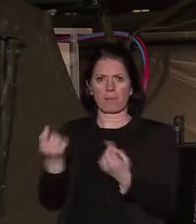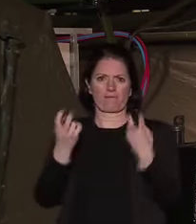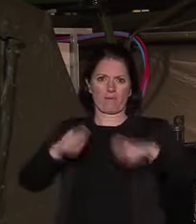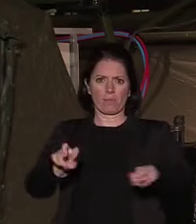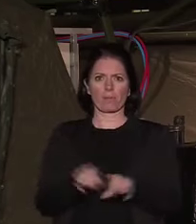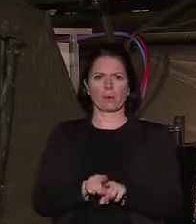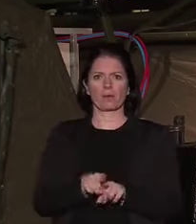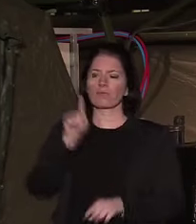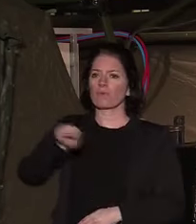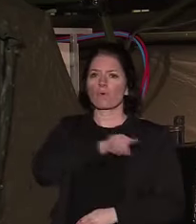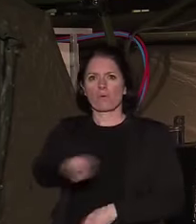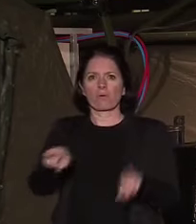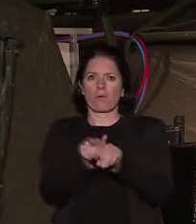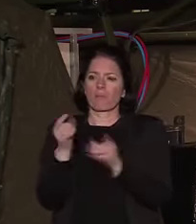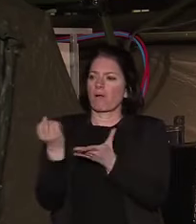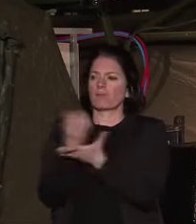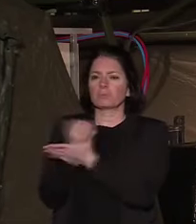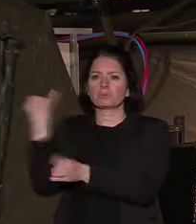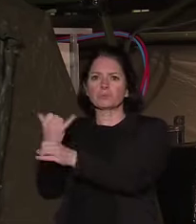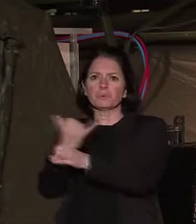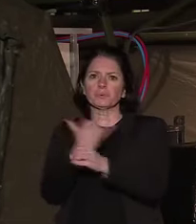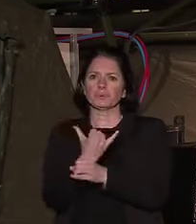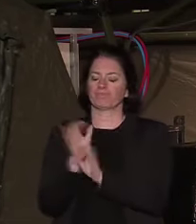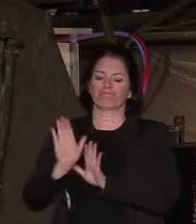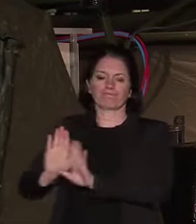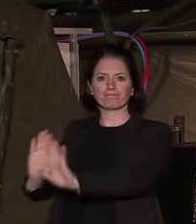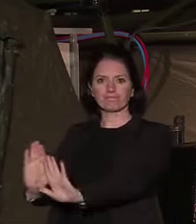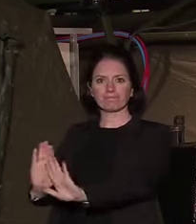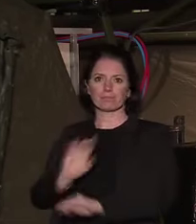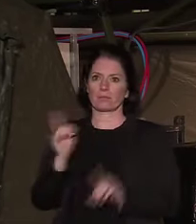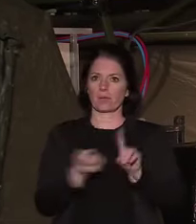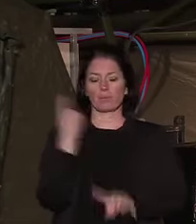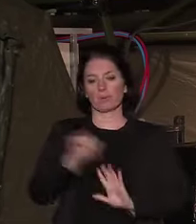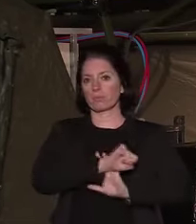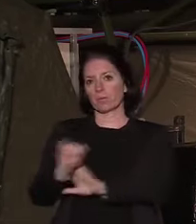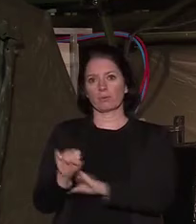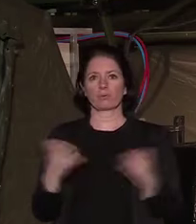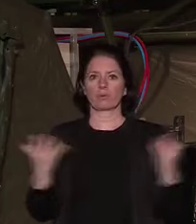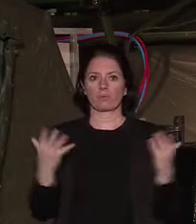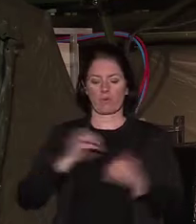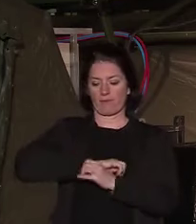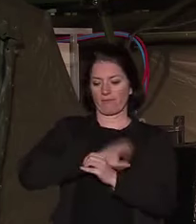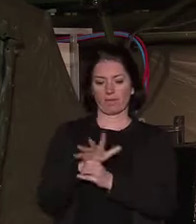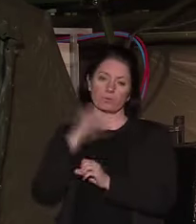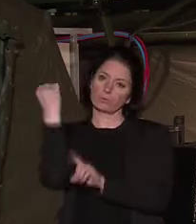au flot de fausses informations, nous n'avons qu'une priorité, battre le virus.